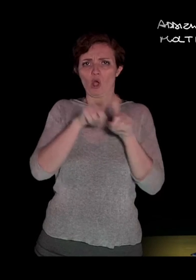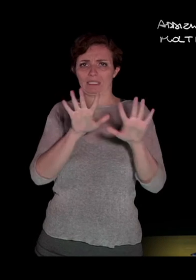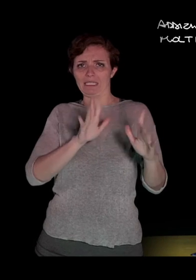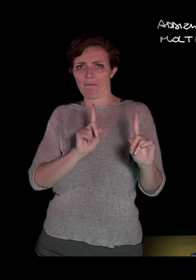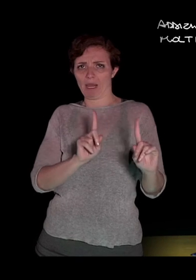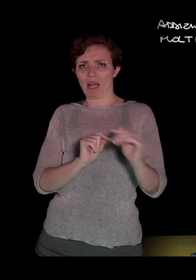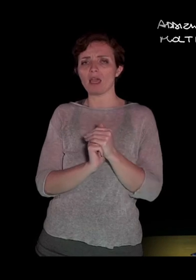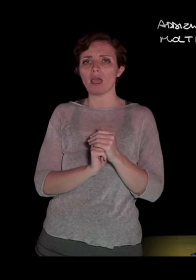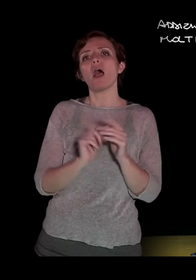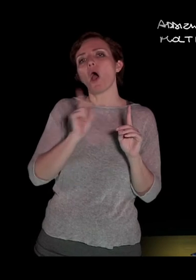vedremo tra poco.